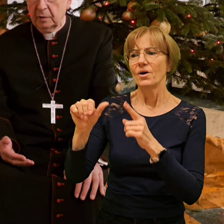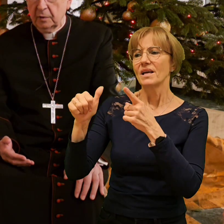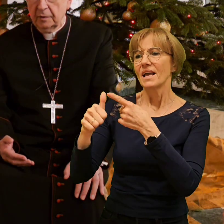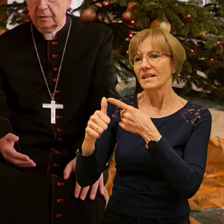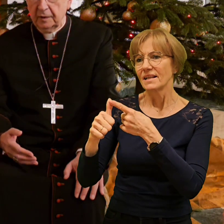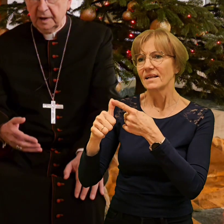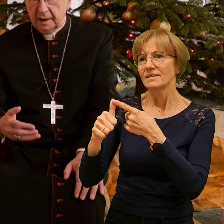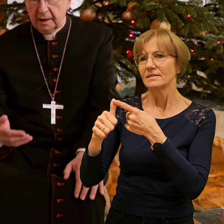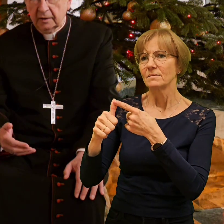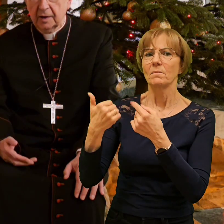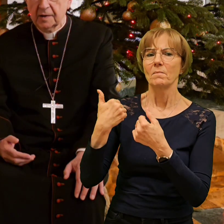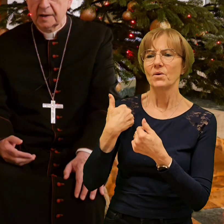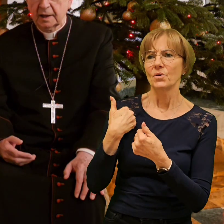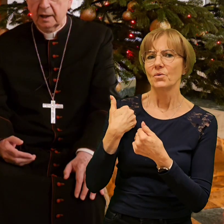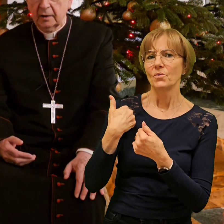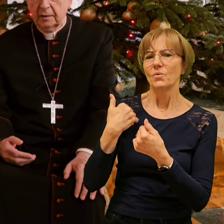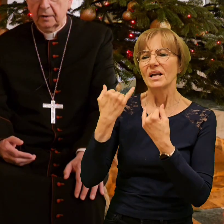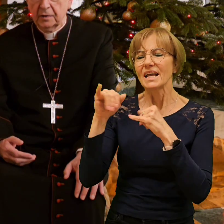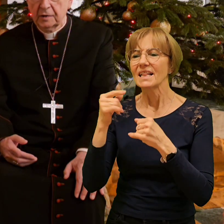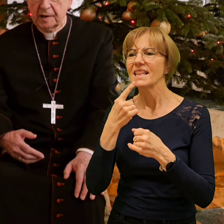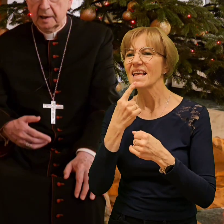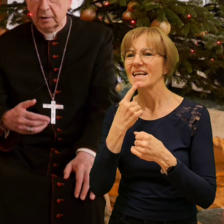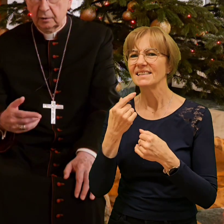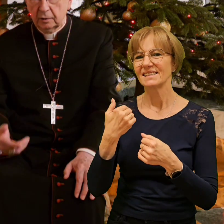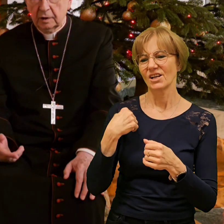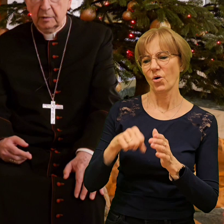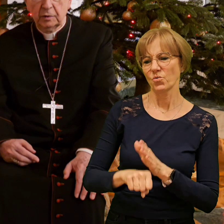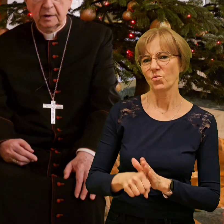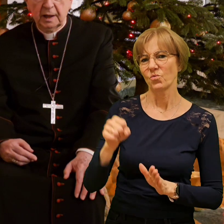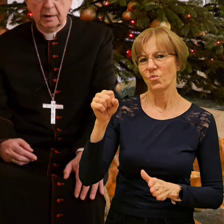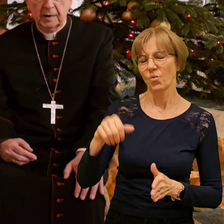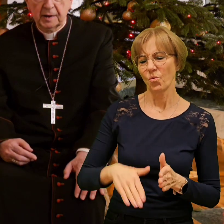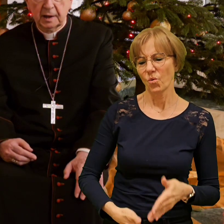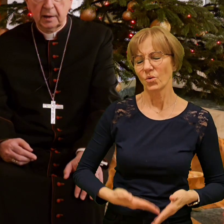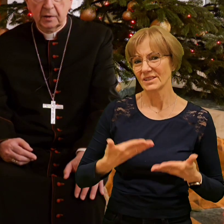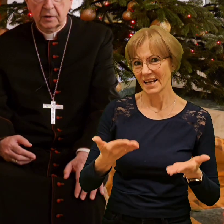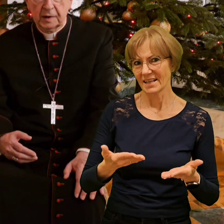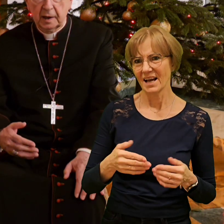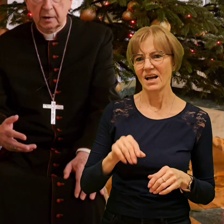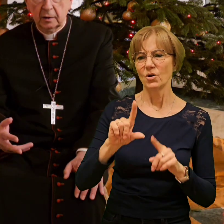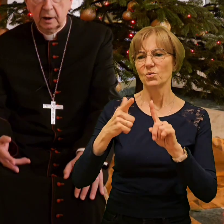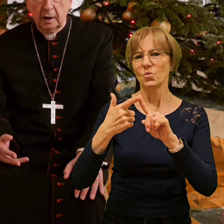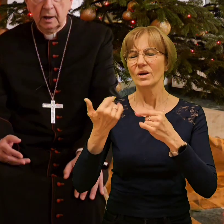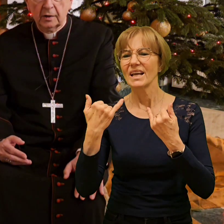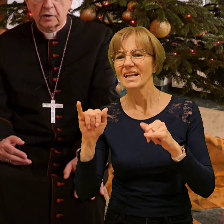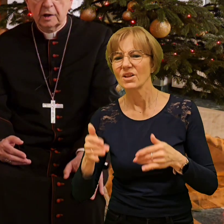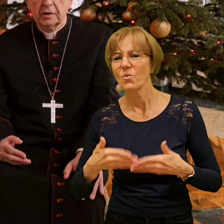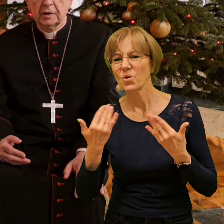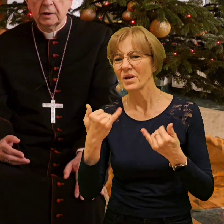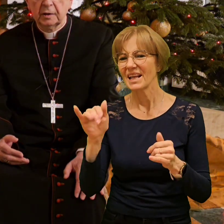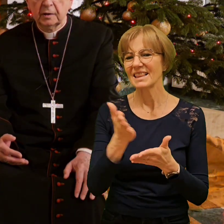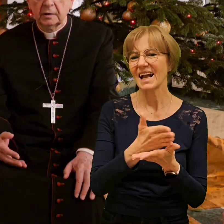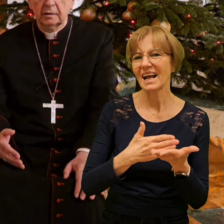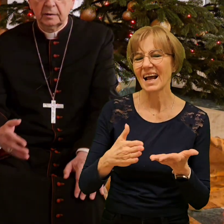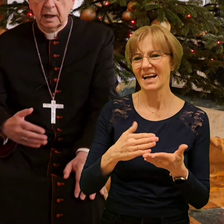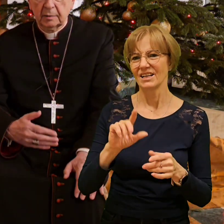innego języka ojczystego, drugi był innego języka ojczystego. Trzeci jakby